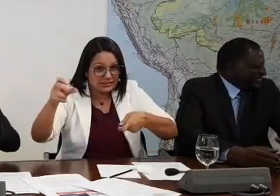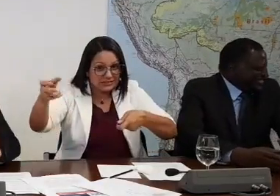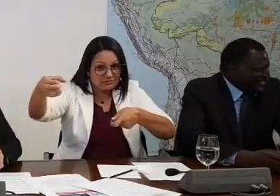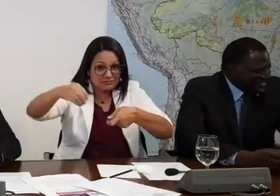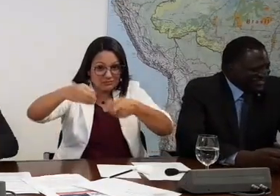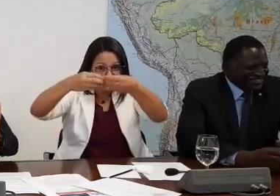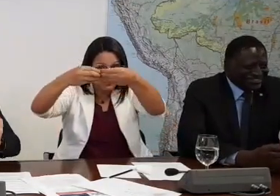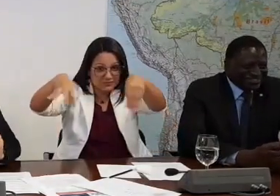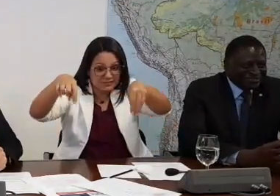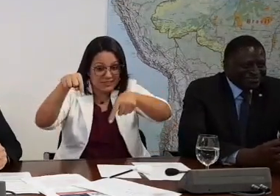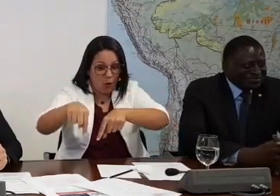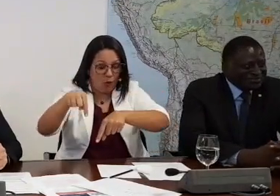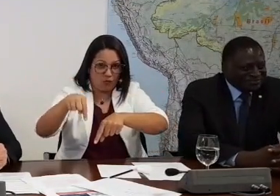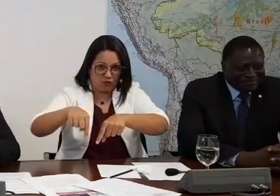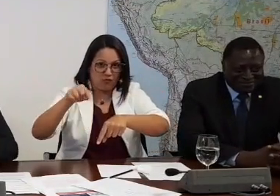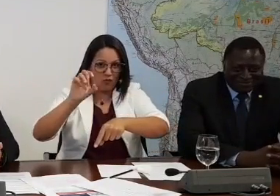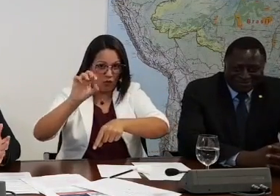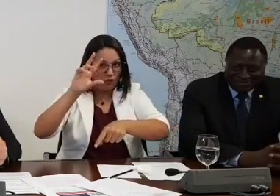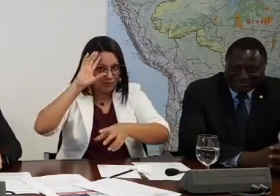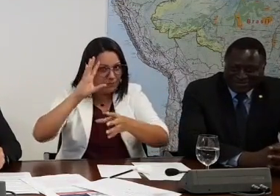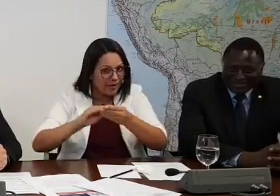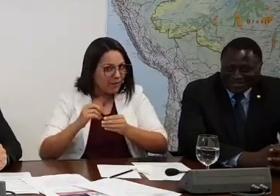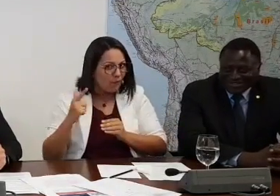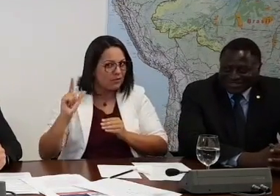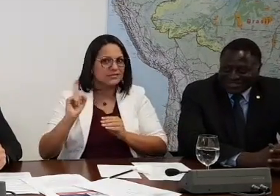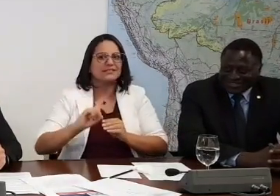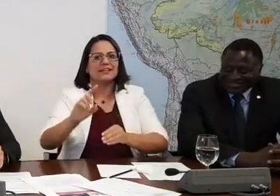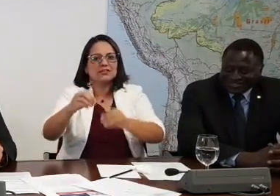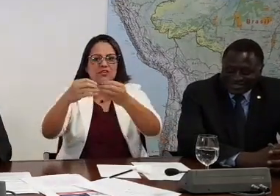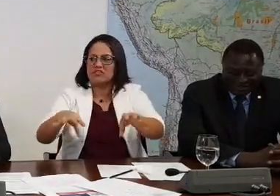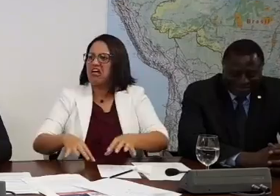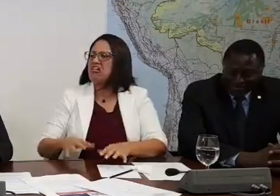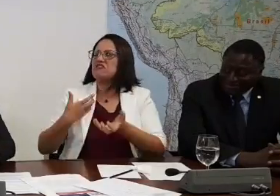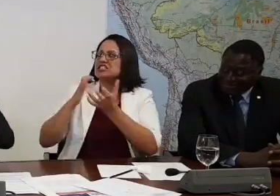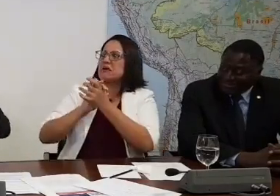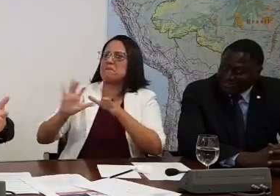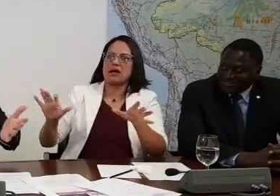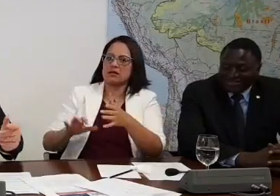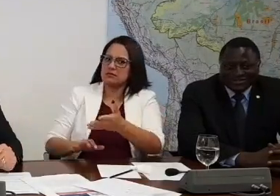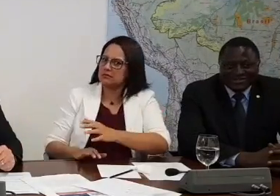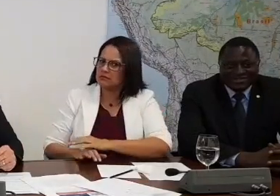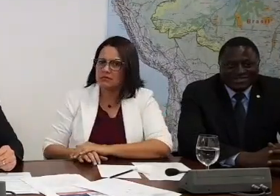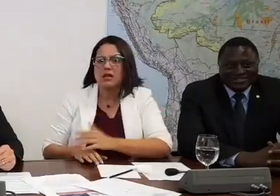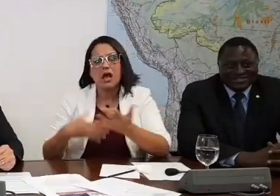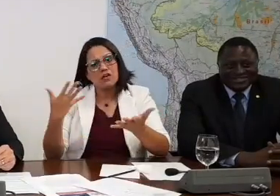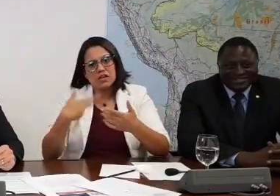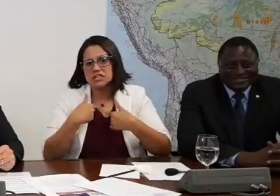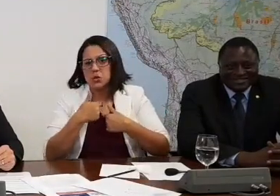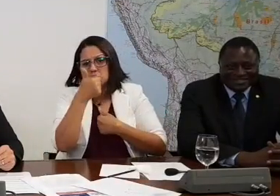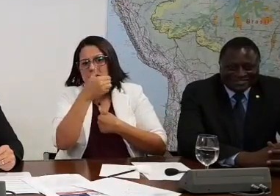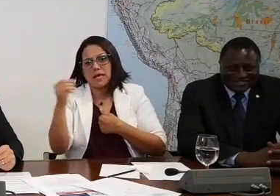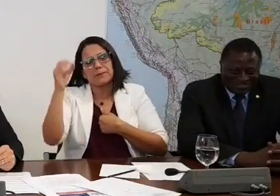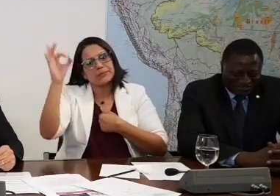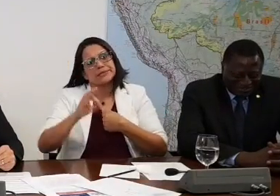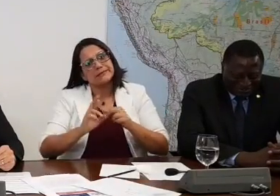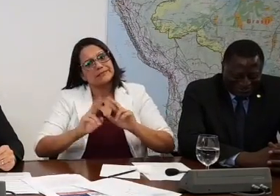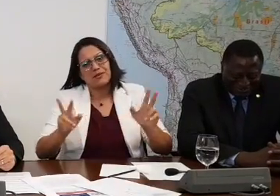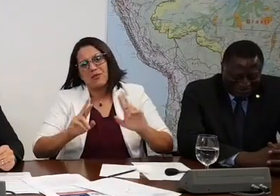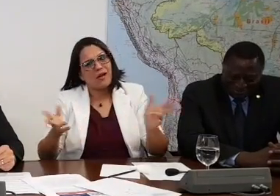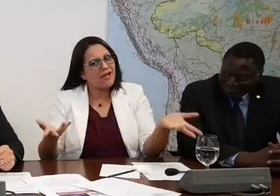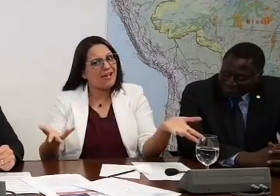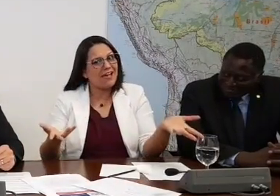Pô, pronto. Já quer acabar com o casamento. Não tem encabimento isso aí, tá certo? Vai ter coisa que vou desagradar vocês. Tá certo?